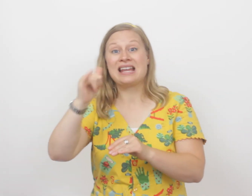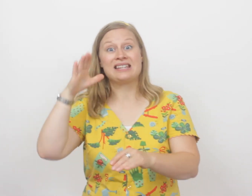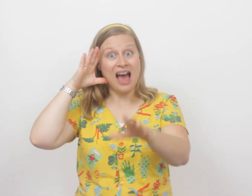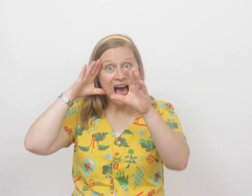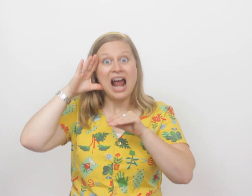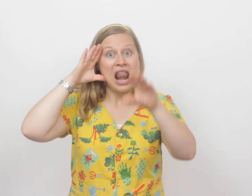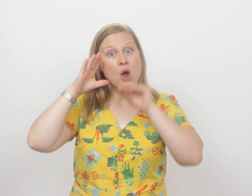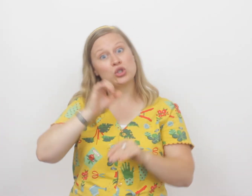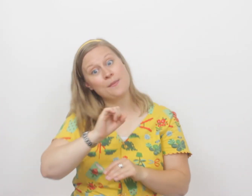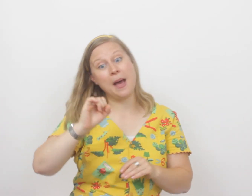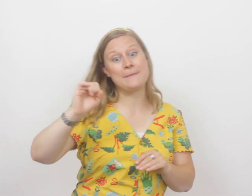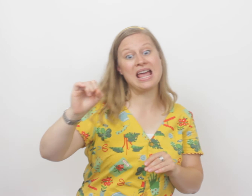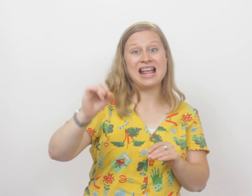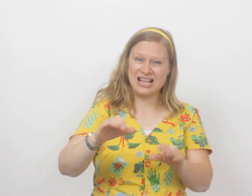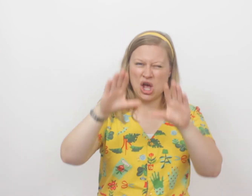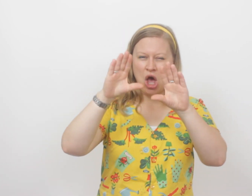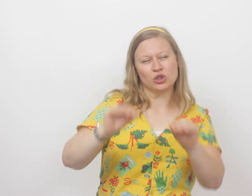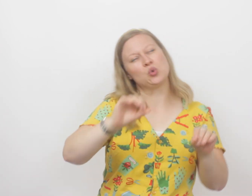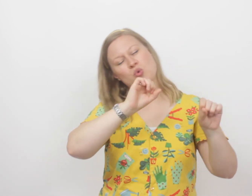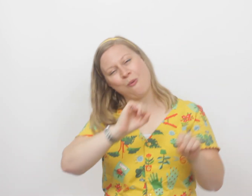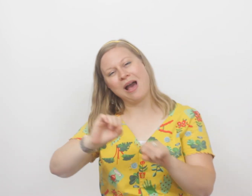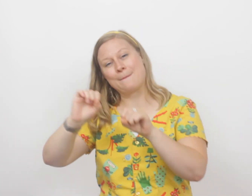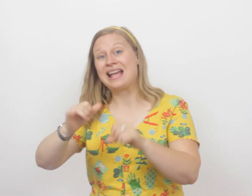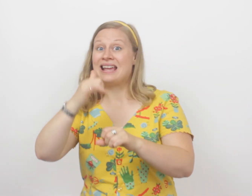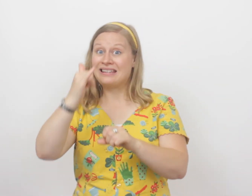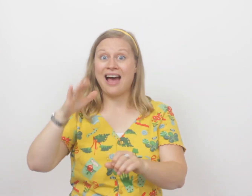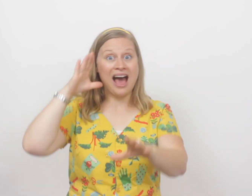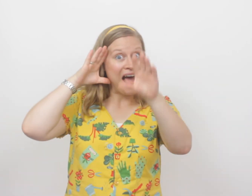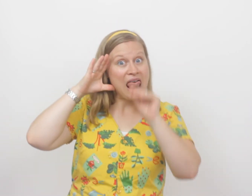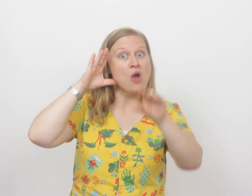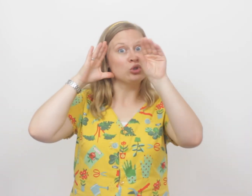uit